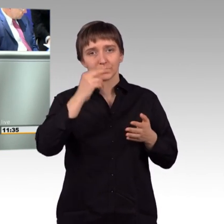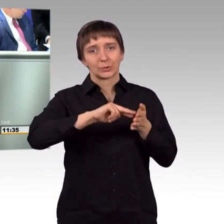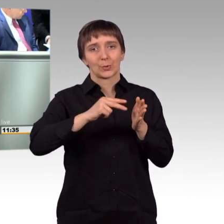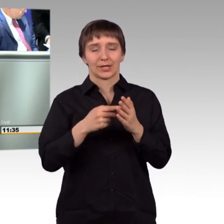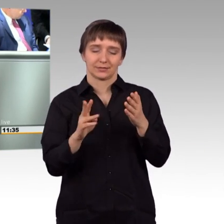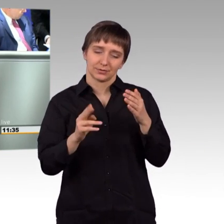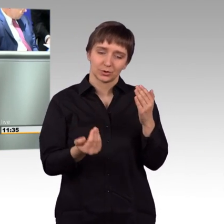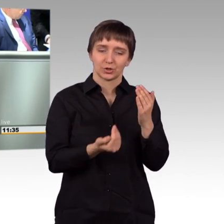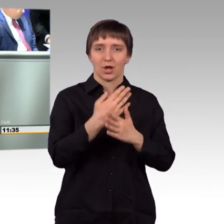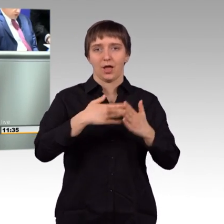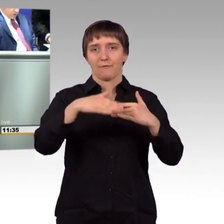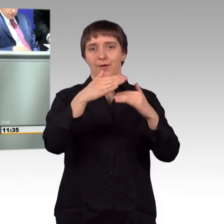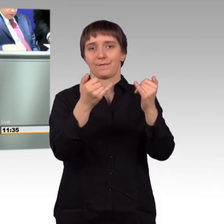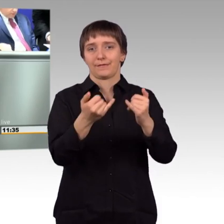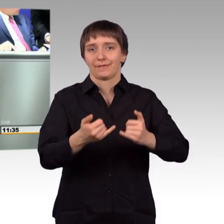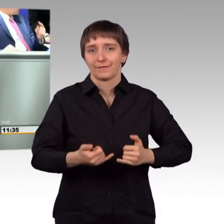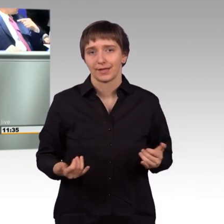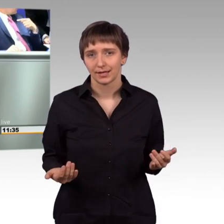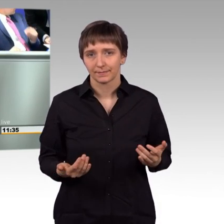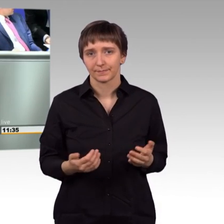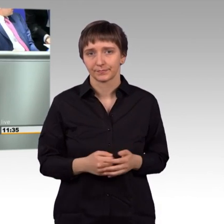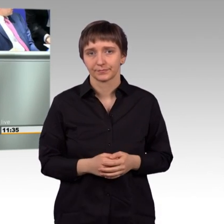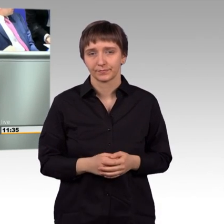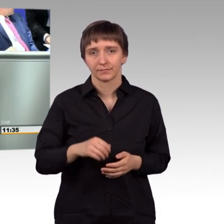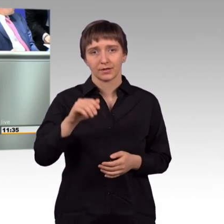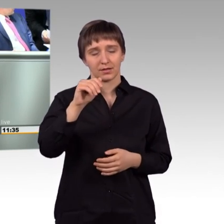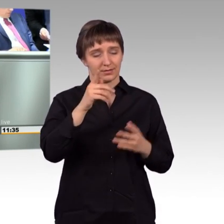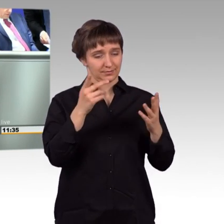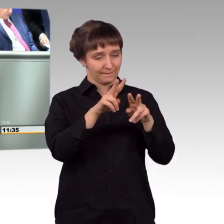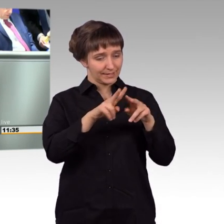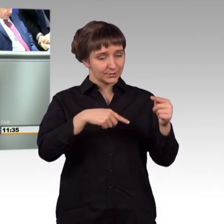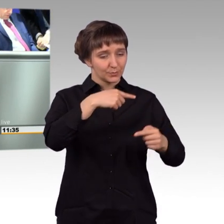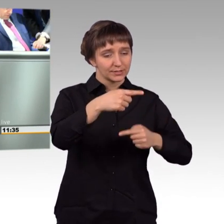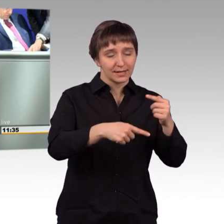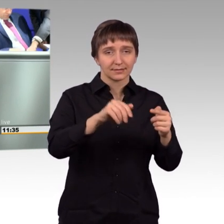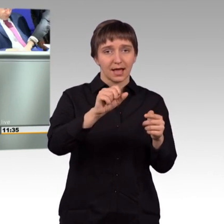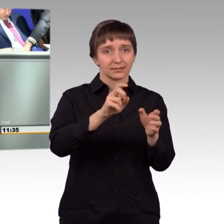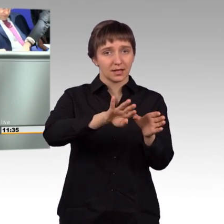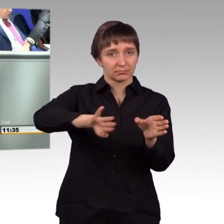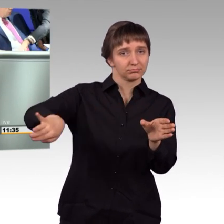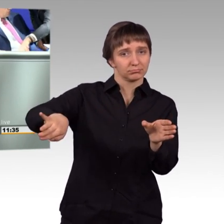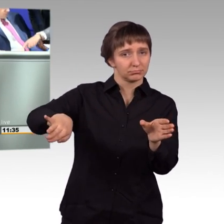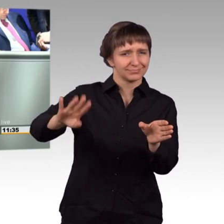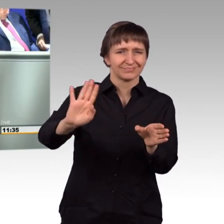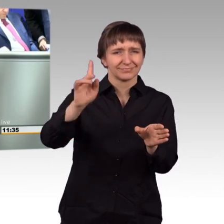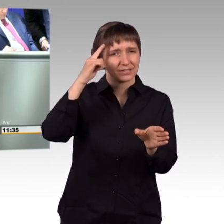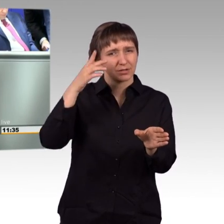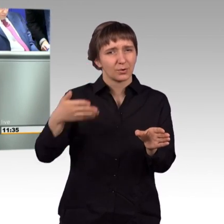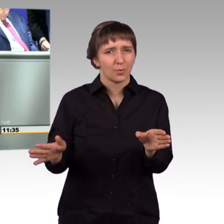Es macht doch keinen Sinn, Assad aus dem Friedensprozess auszuklammern. Außenpolitik, erfolgreiche